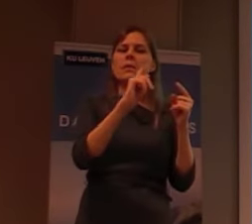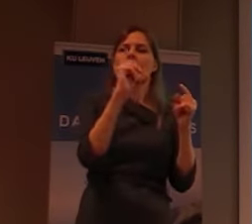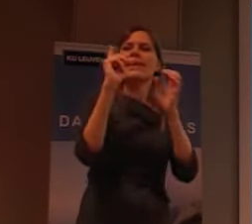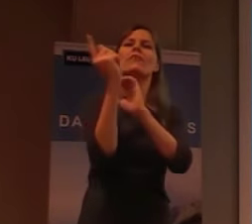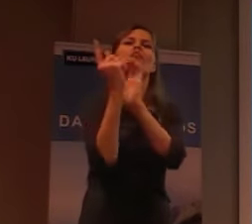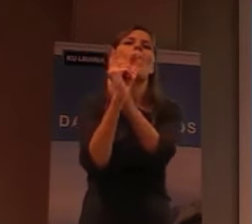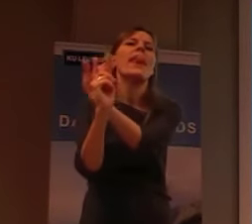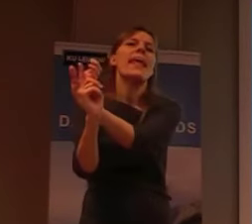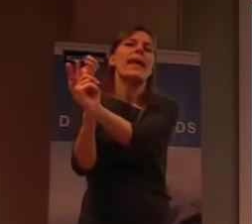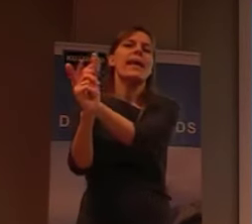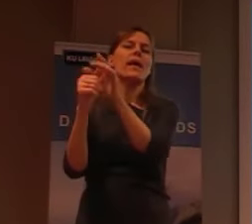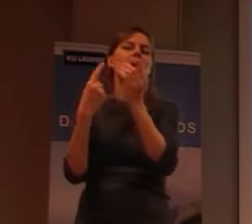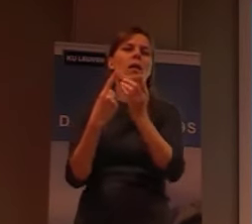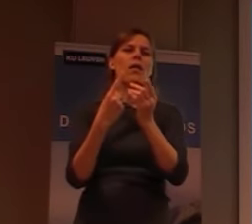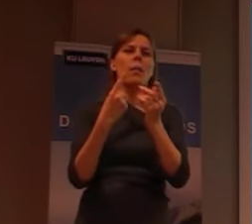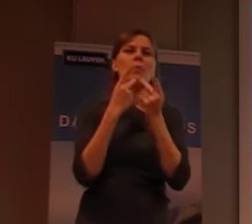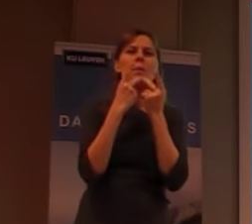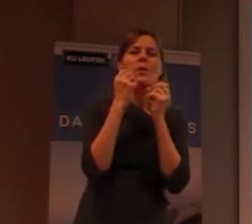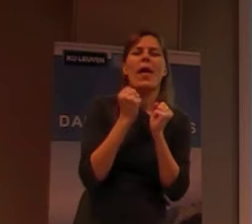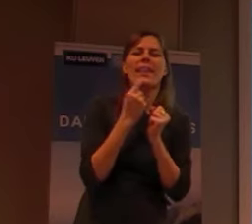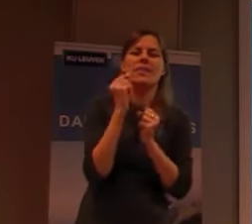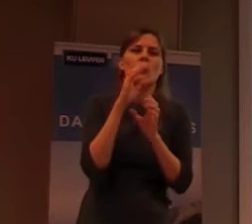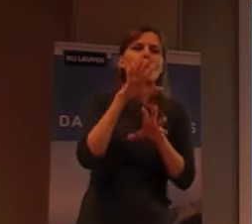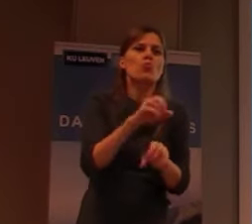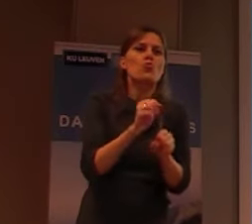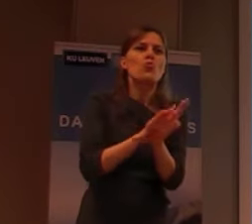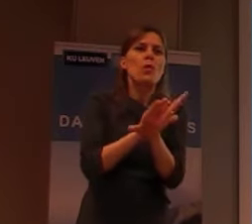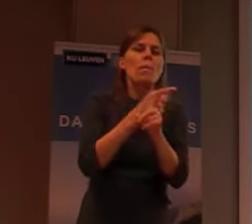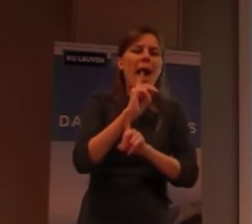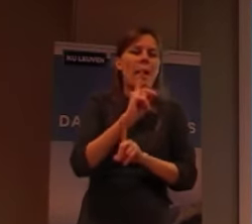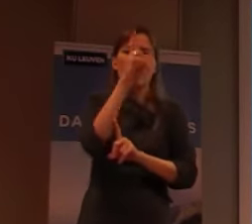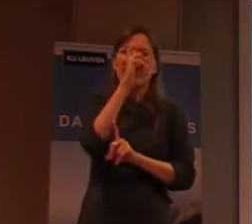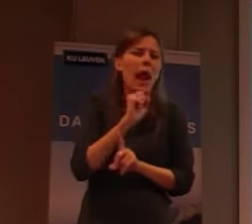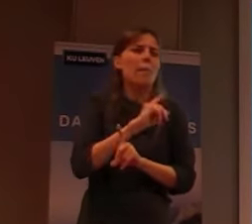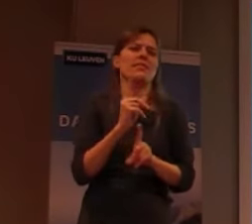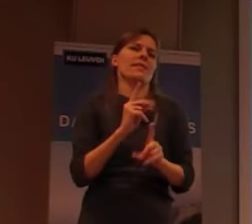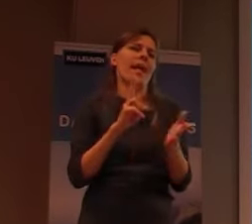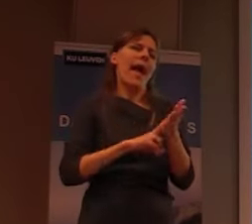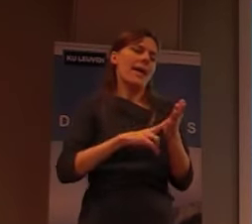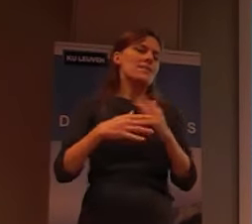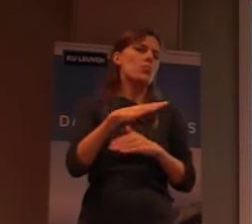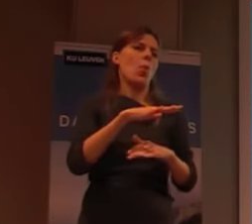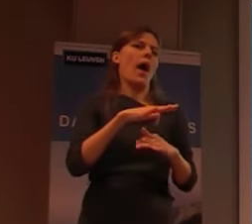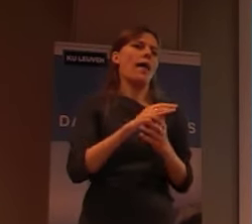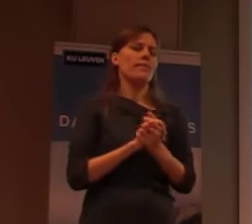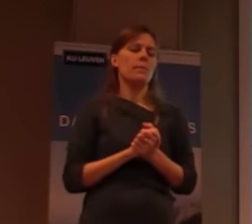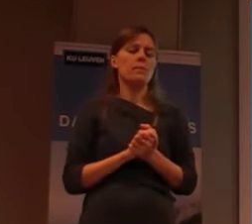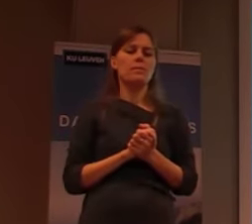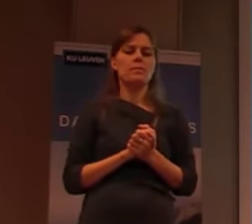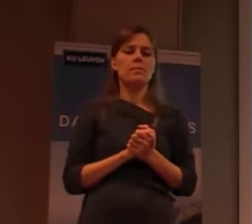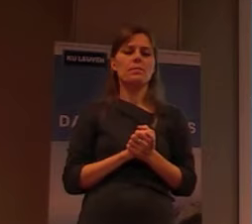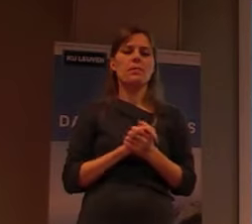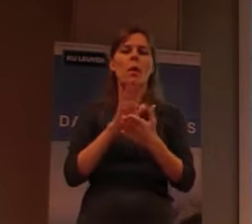te doen, terwijl men, de zaken, niet goed begrijpt. Dus, soms wordt er gereageerd,